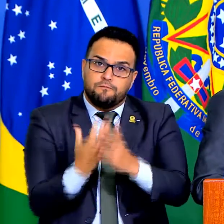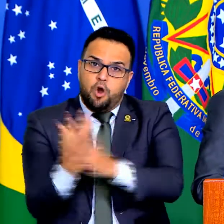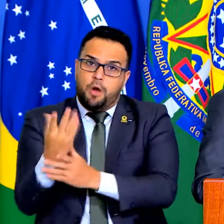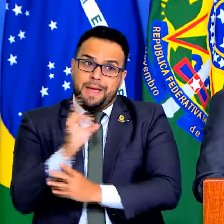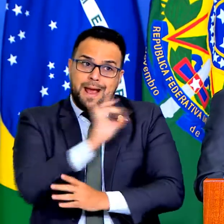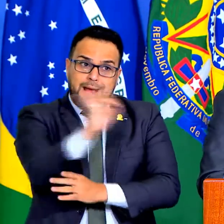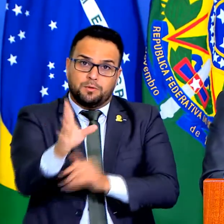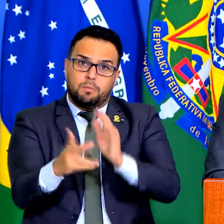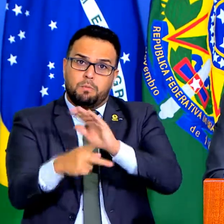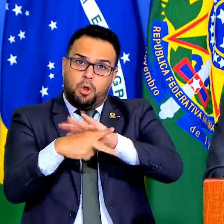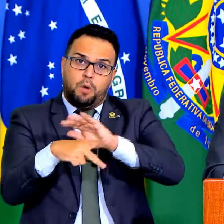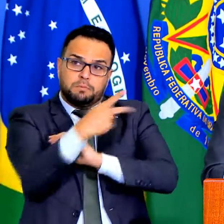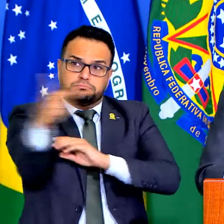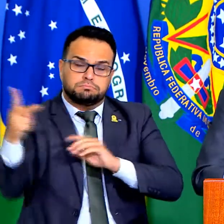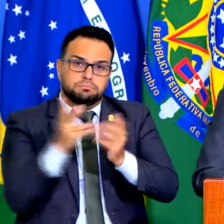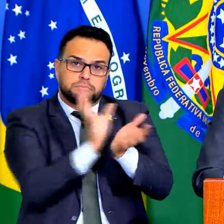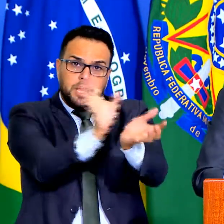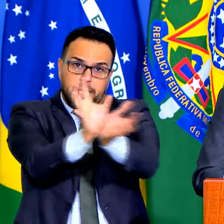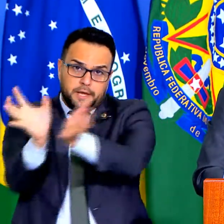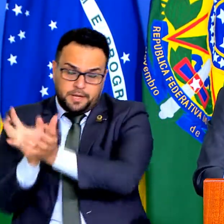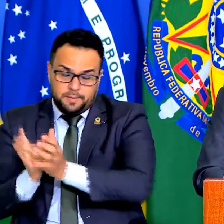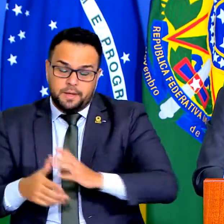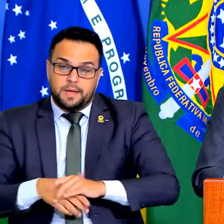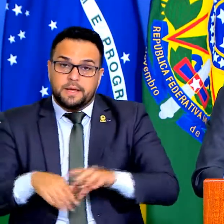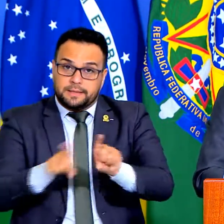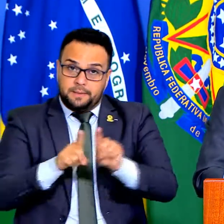e o Ministério da Administrutura